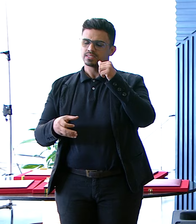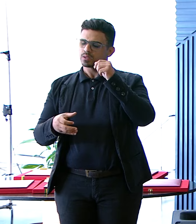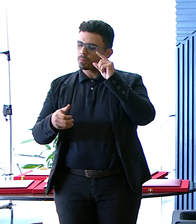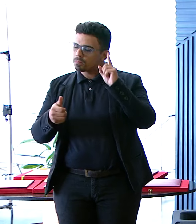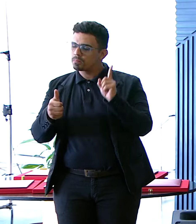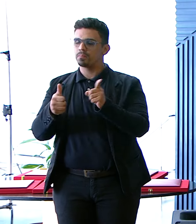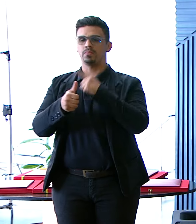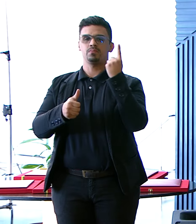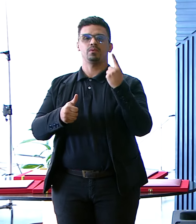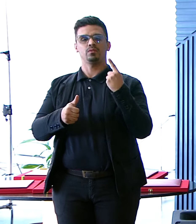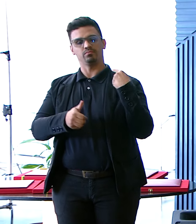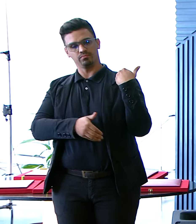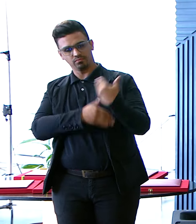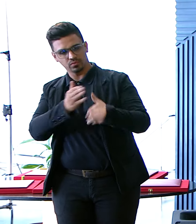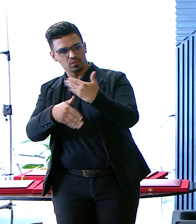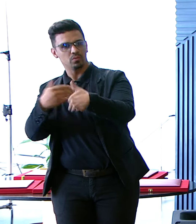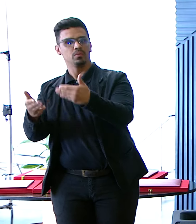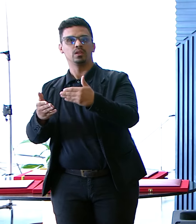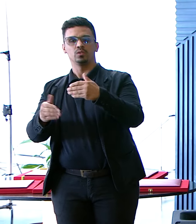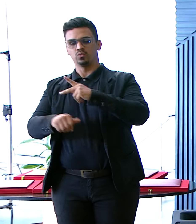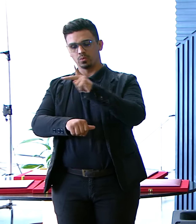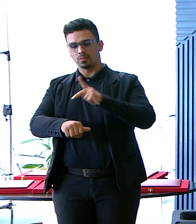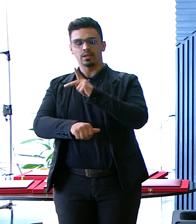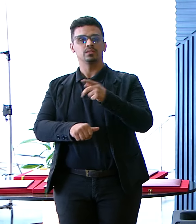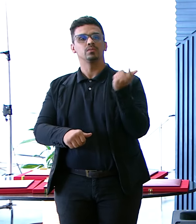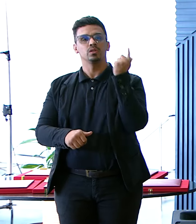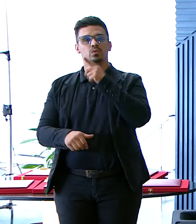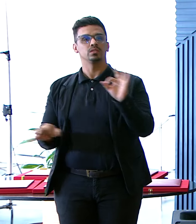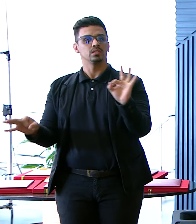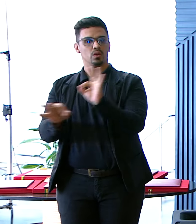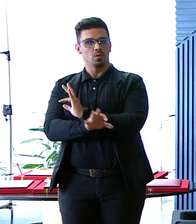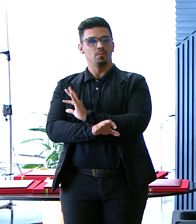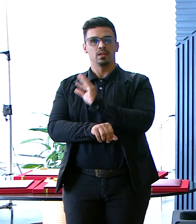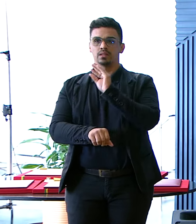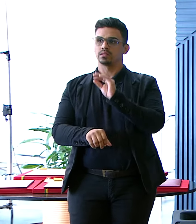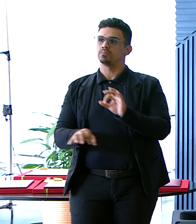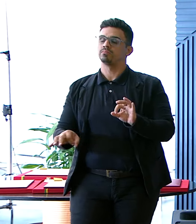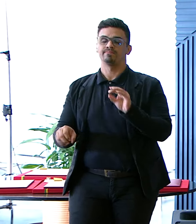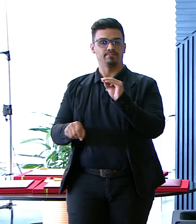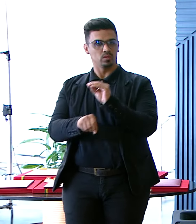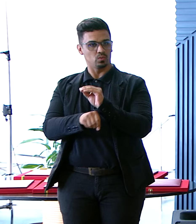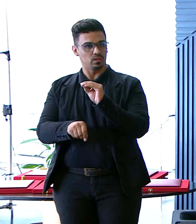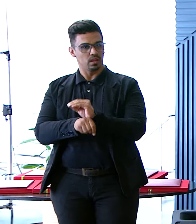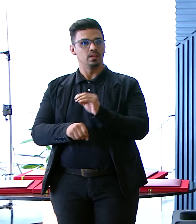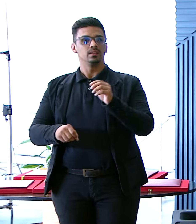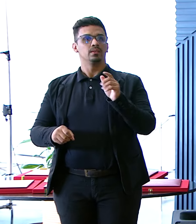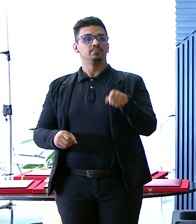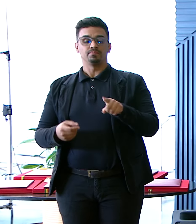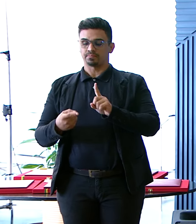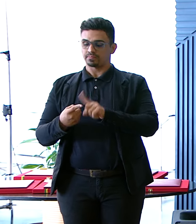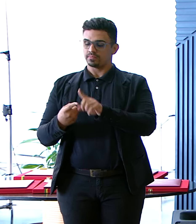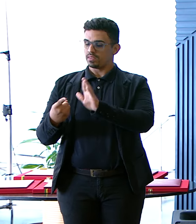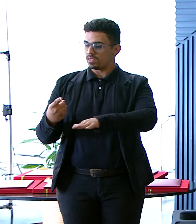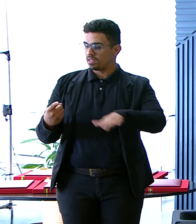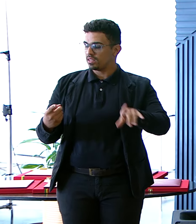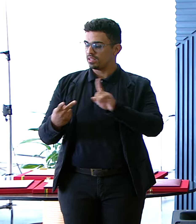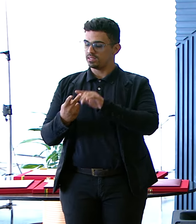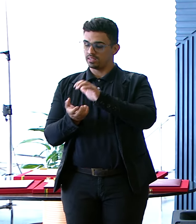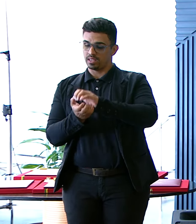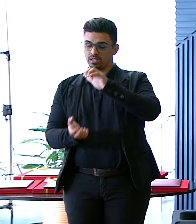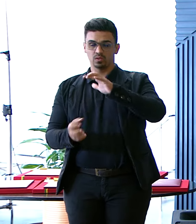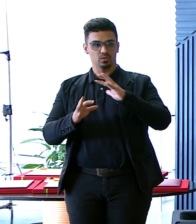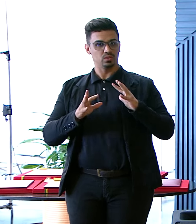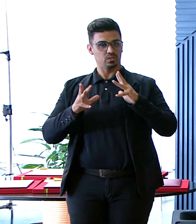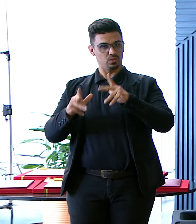passo De uma nação Para que ela seja Integralmente cuidada As crianças Os idosos E todas as pessoas Dessa